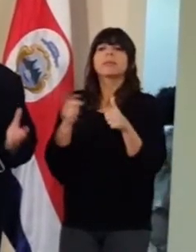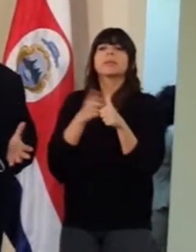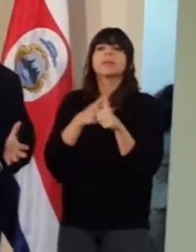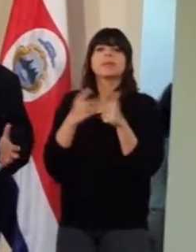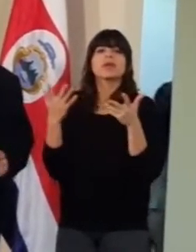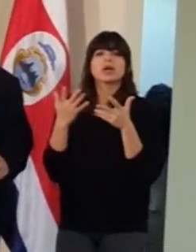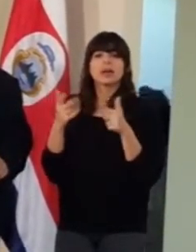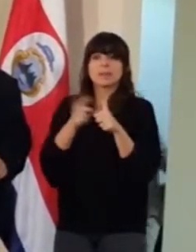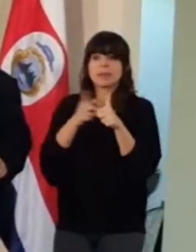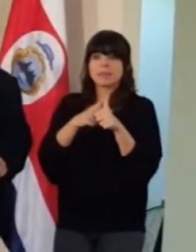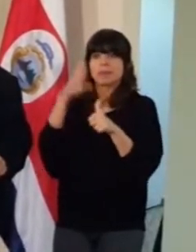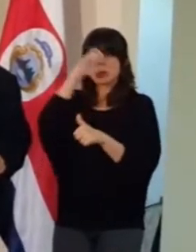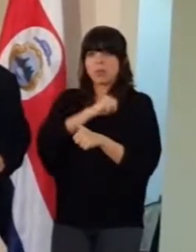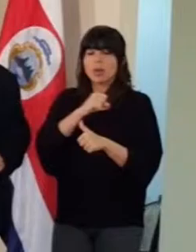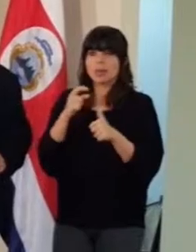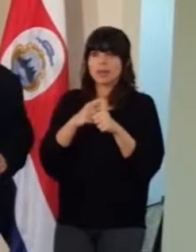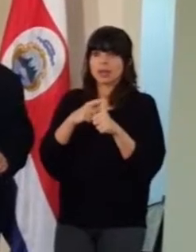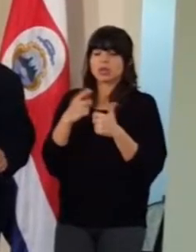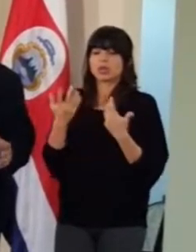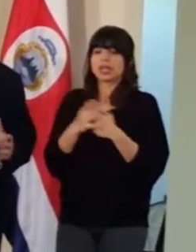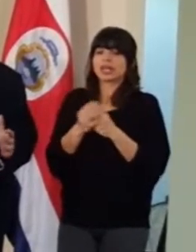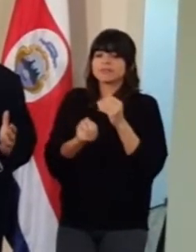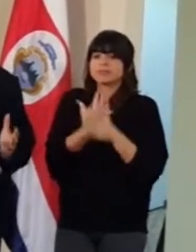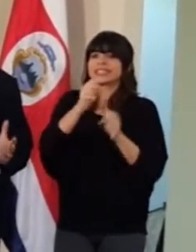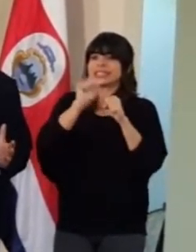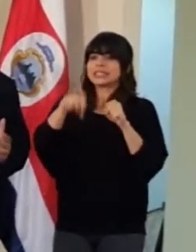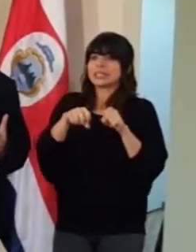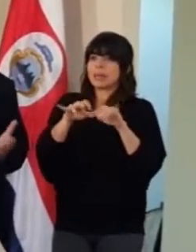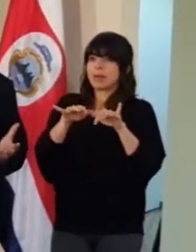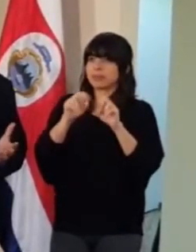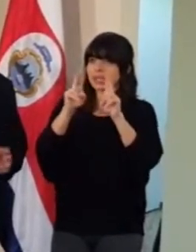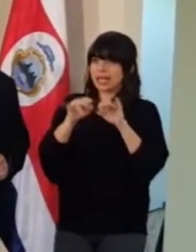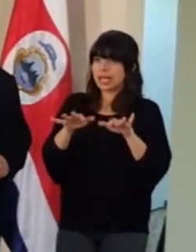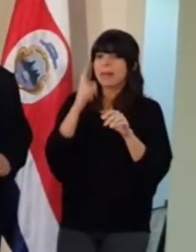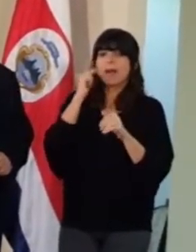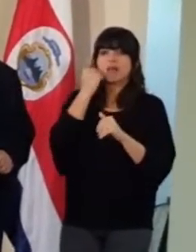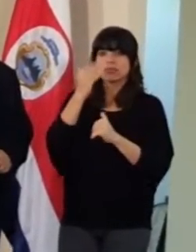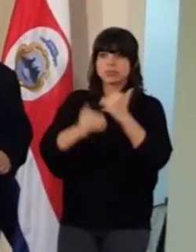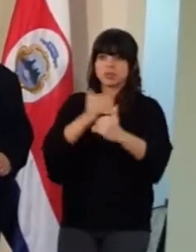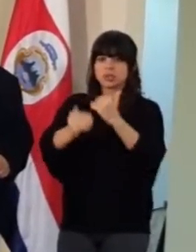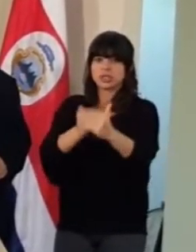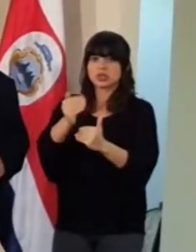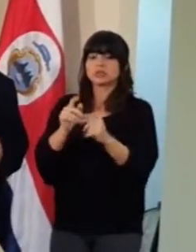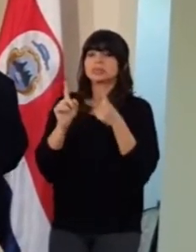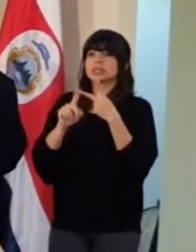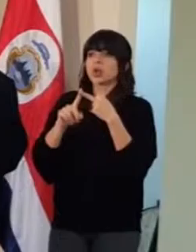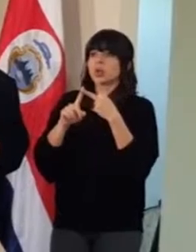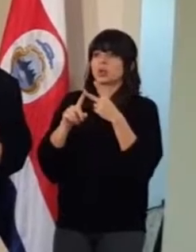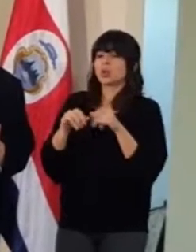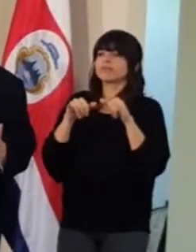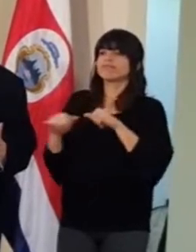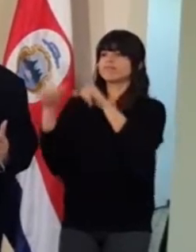Primero, el primer considerando fue generar un sistema electrónico para que agilizara el proceso. Segundo,